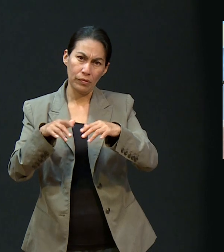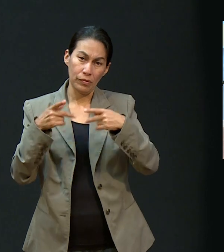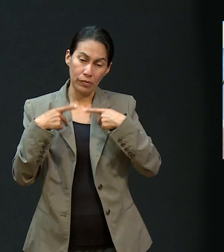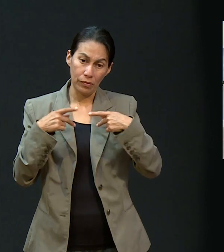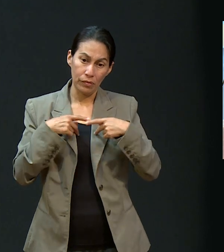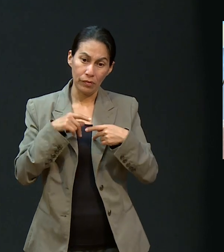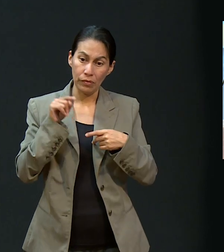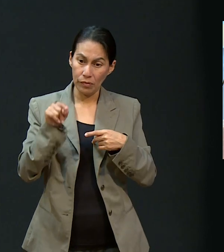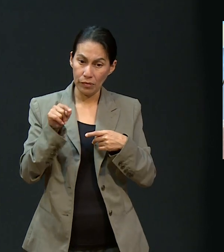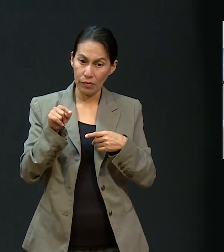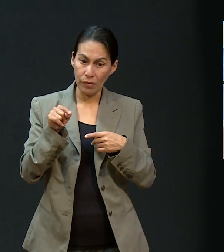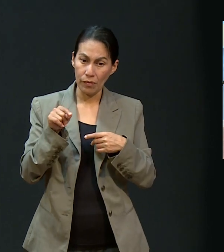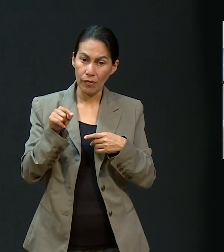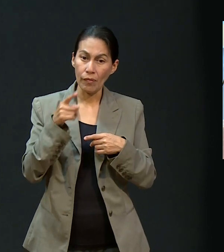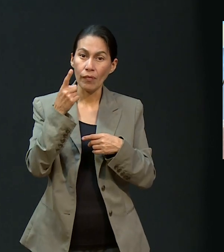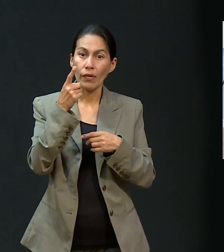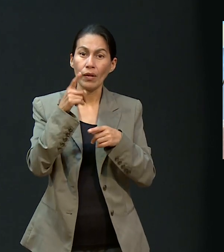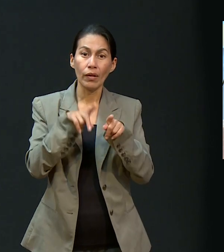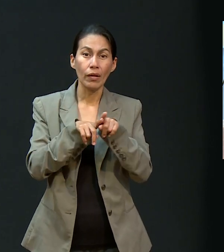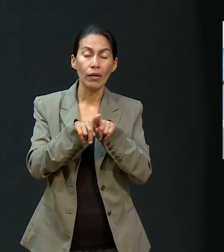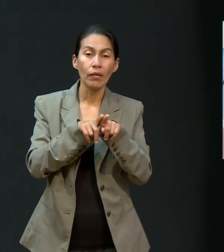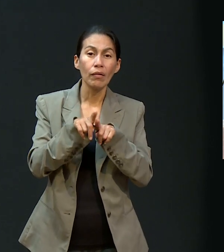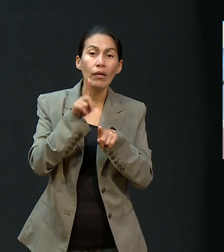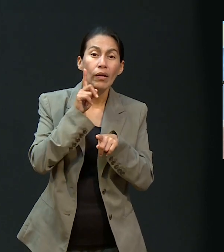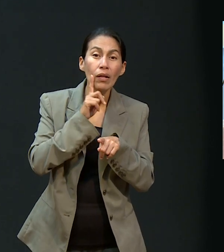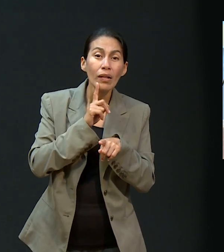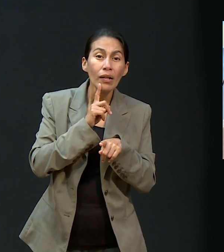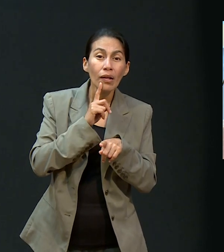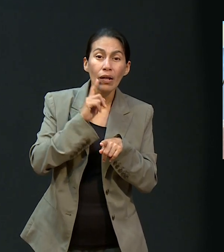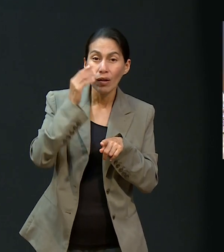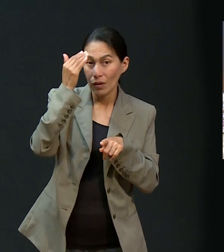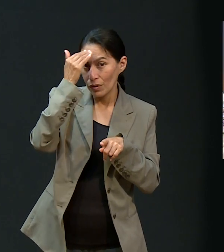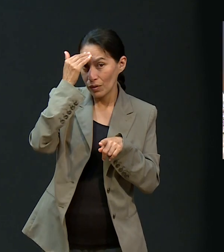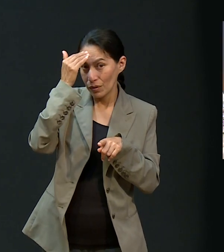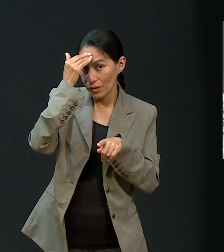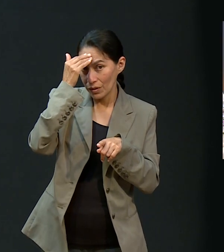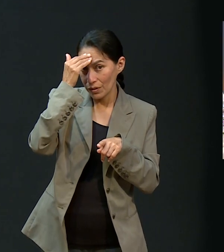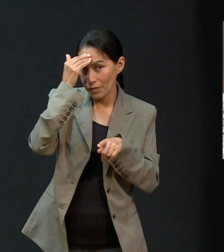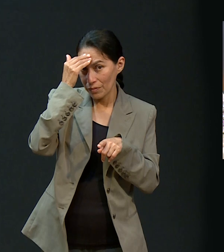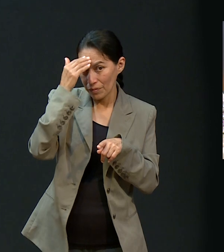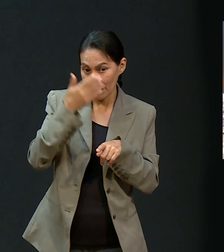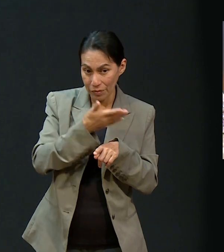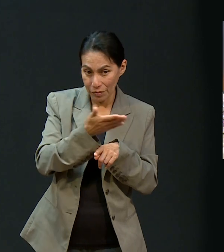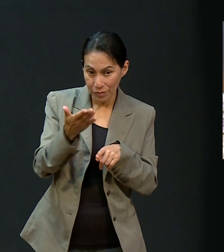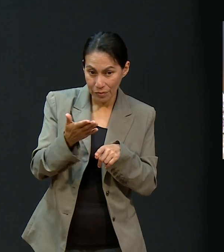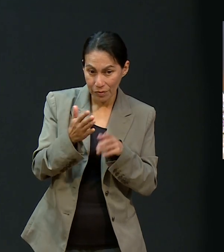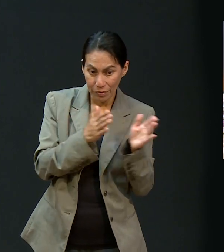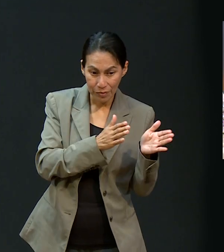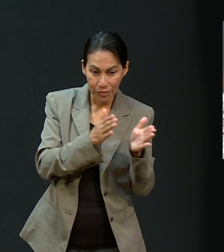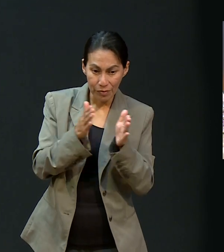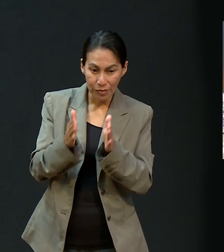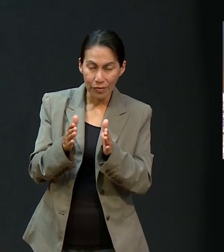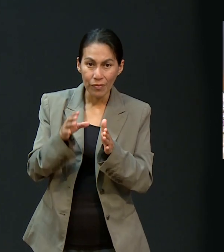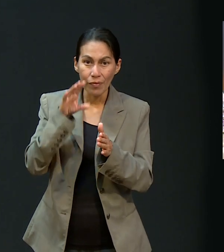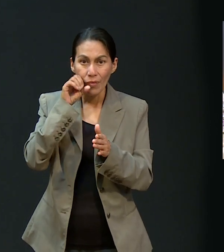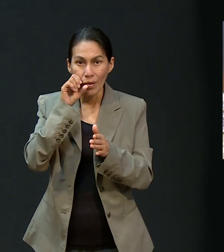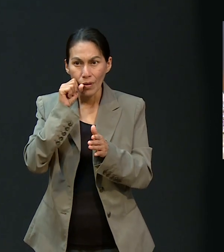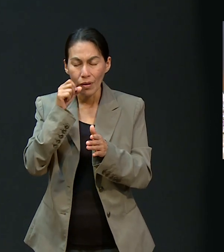de promoción fueron ahí. Y conocí a una hermana, a la hermana de promoción, y fue que me